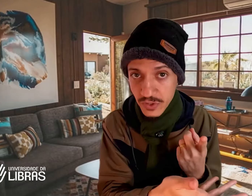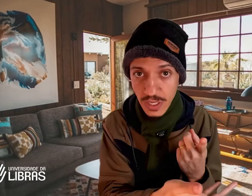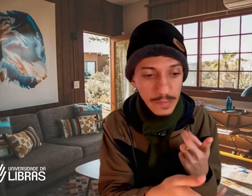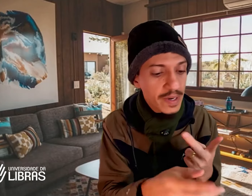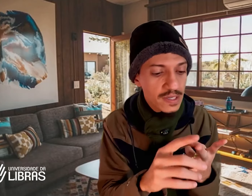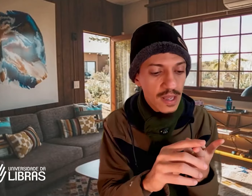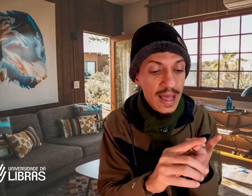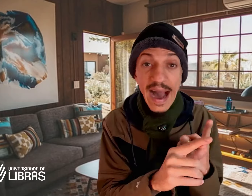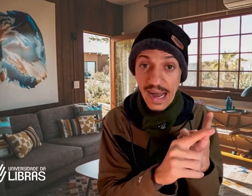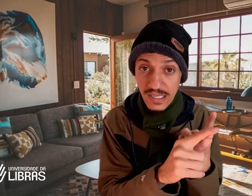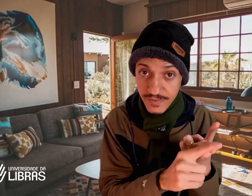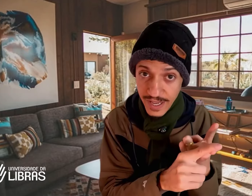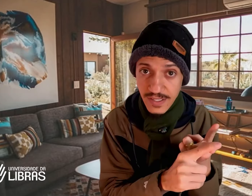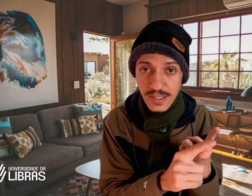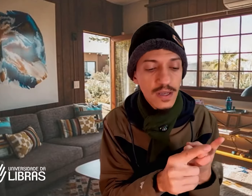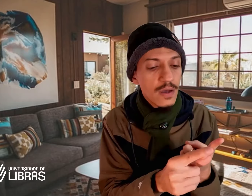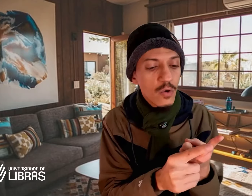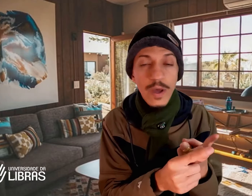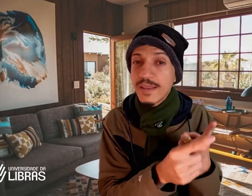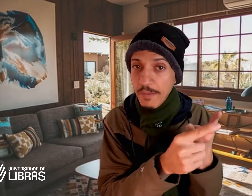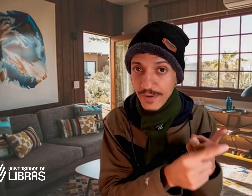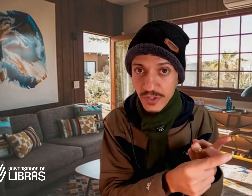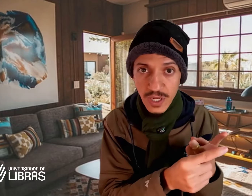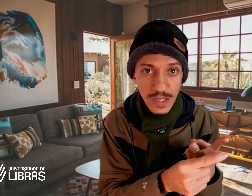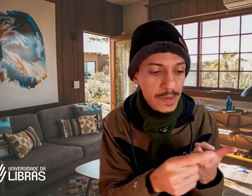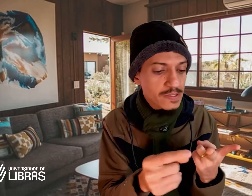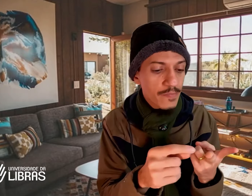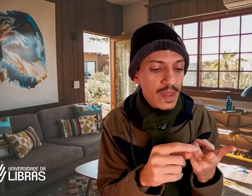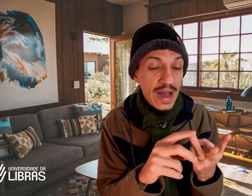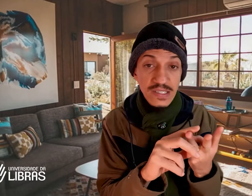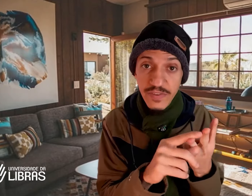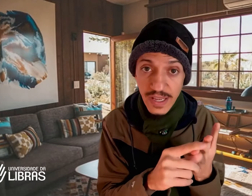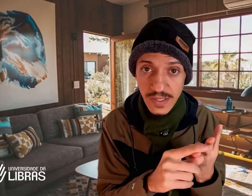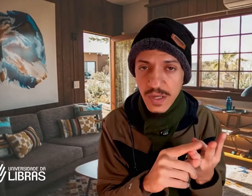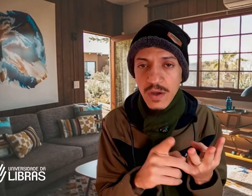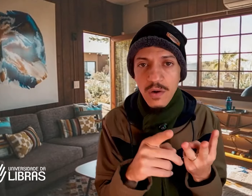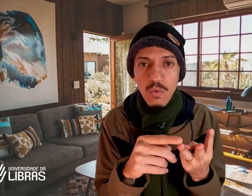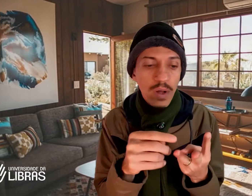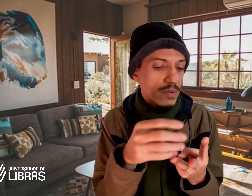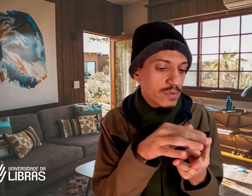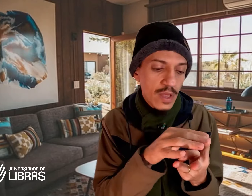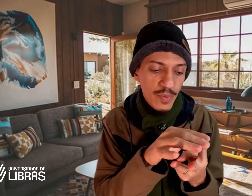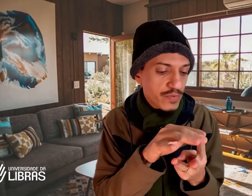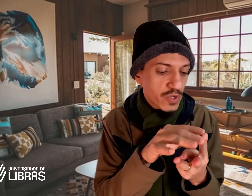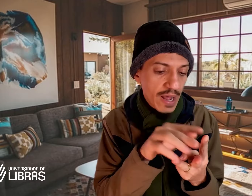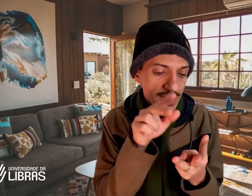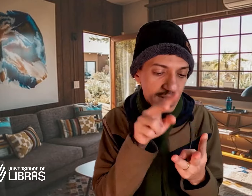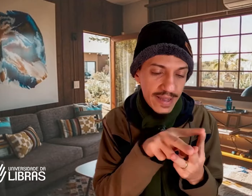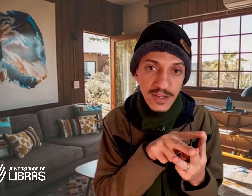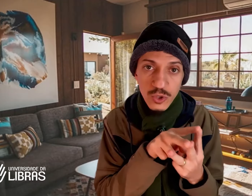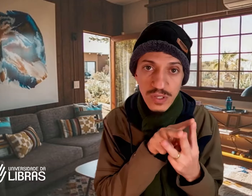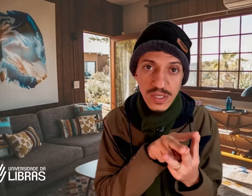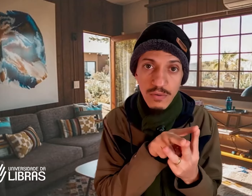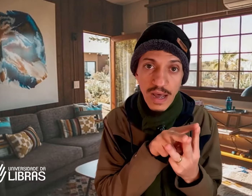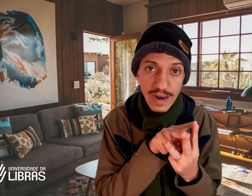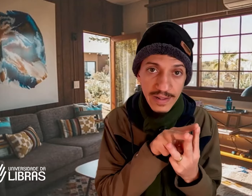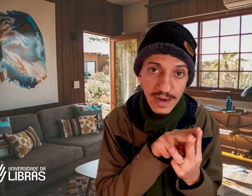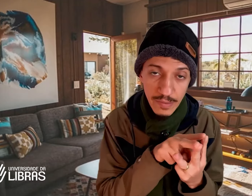de Libras, às vezes, com intérpretes de Libras, às vezes, quando não tem profissionais daquela instituição na área da Libras,